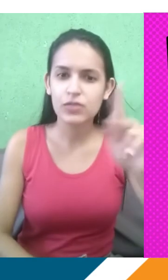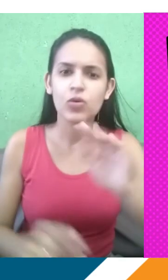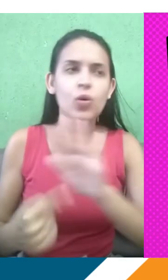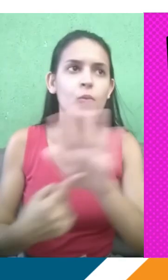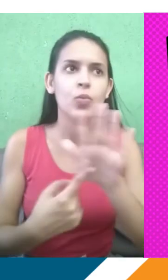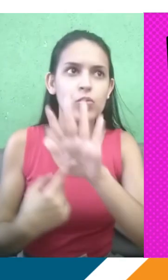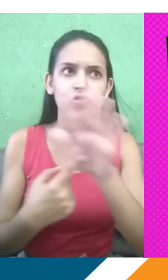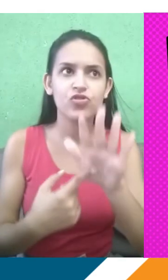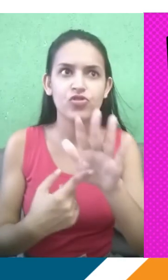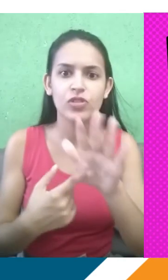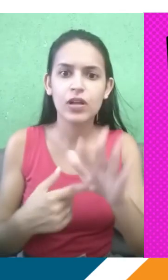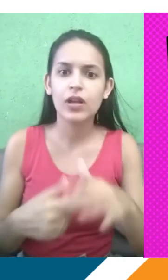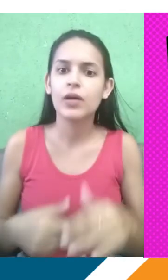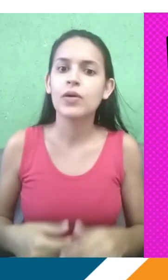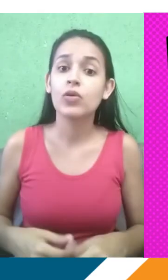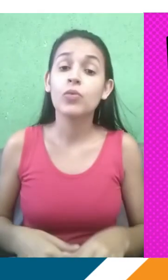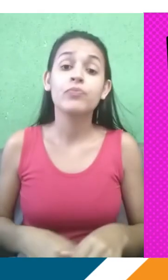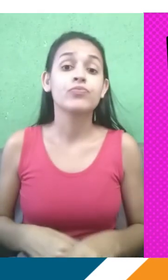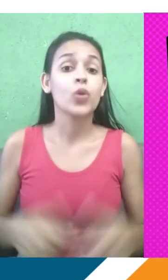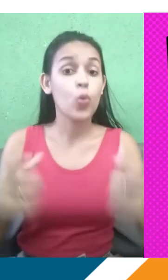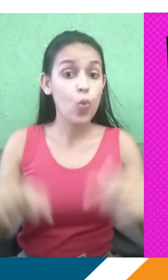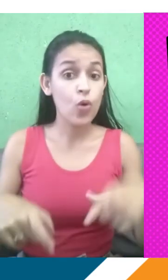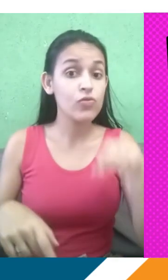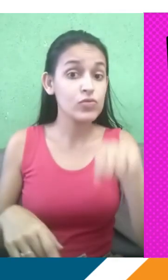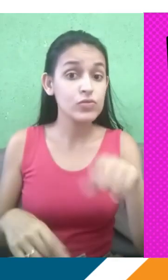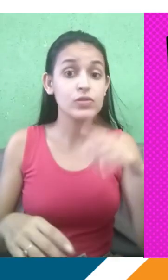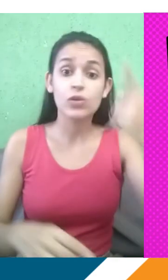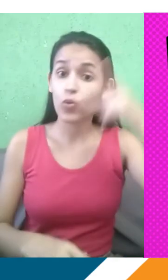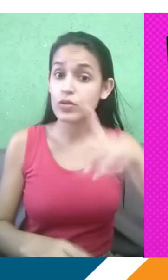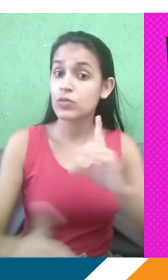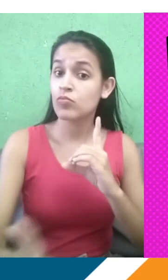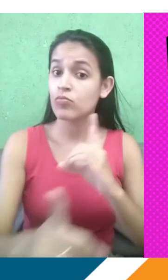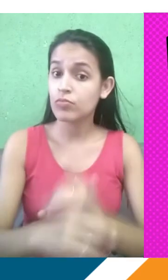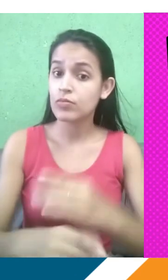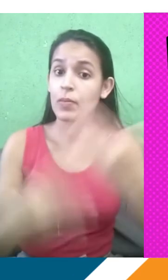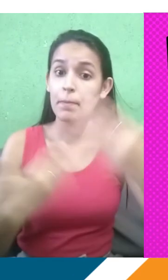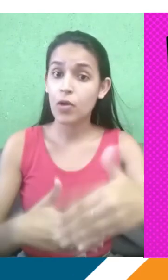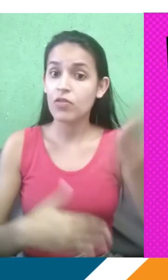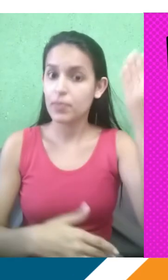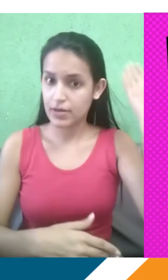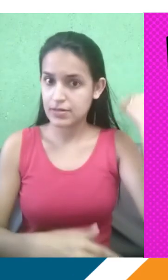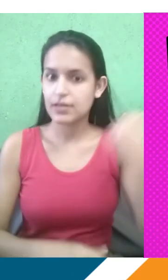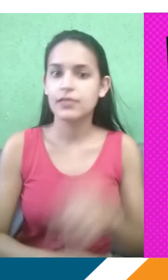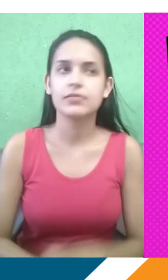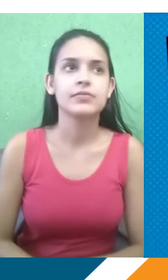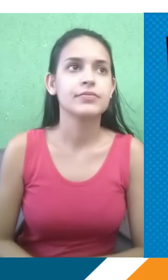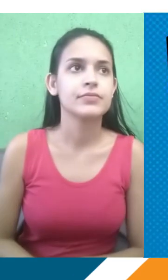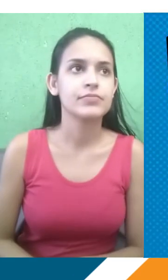aí, que é o link do Enem, da UERJ e do Soderj, no qual você consegue ter acesso a todas essas provas e até os gabaritos delas também. Além disso,